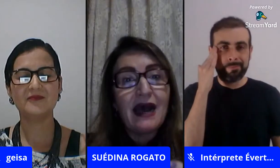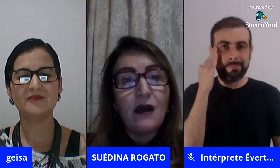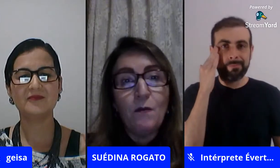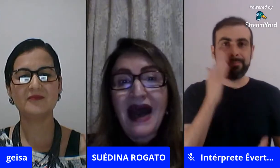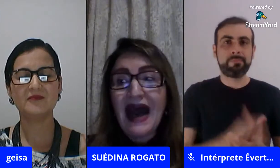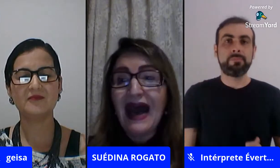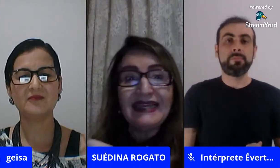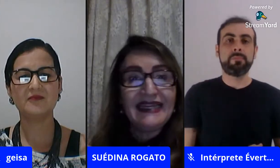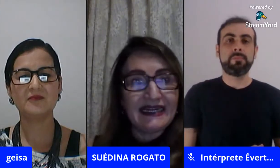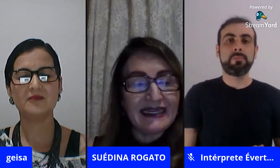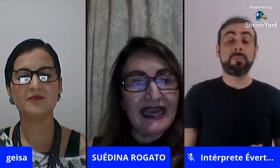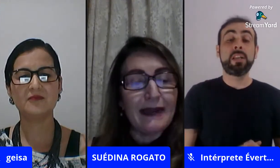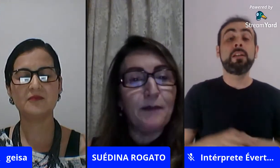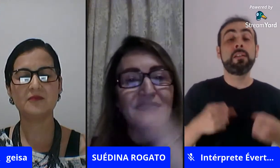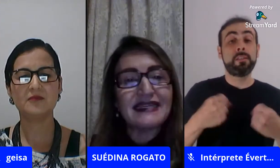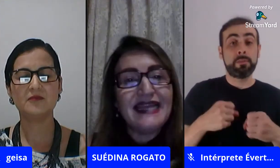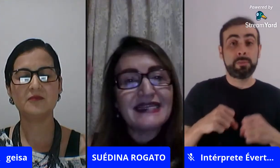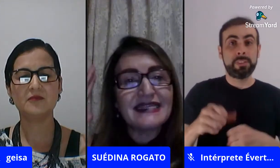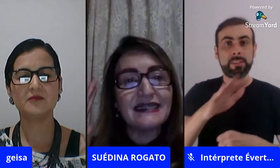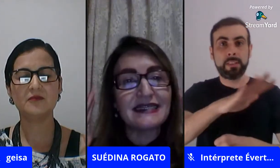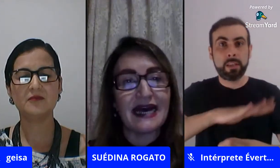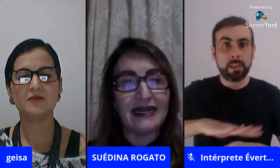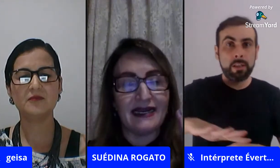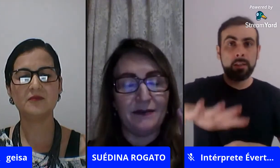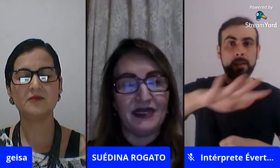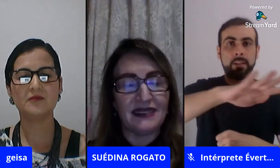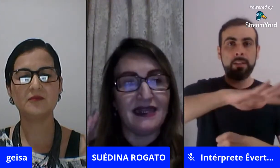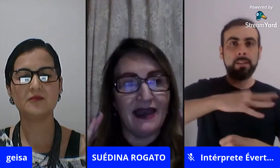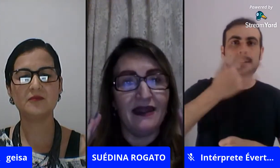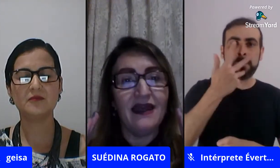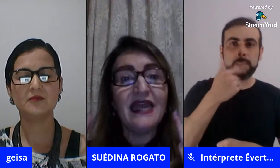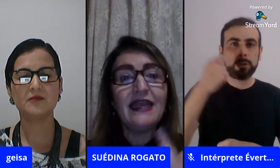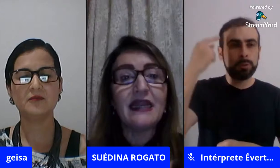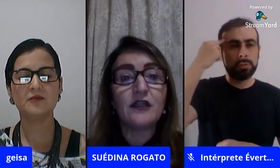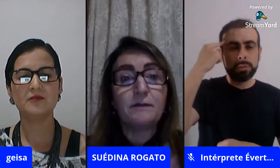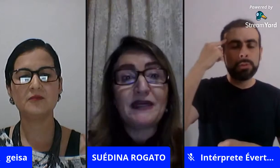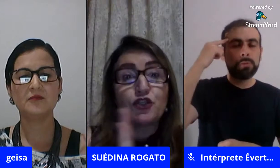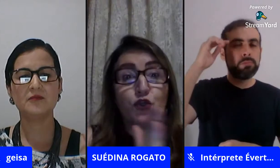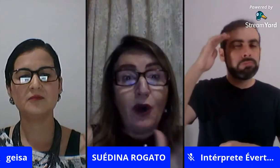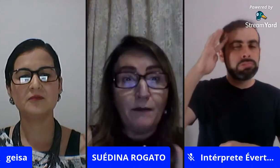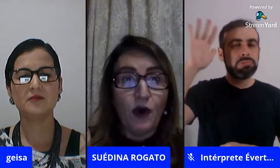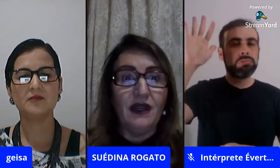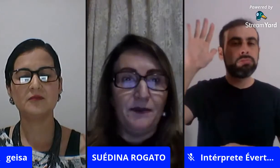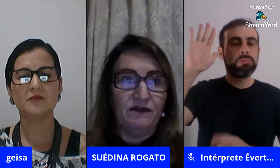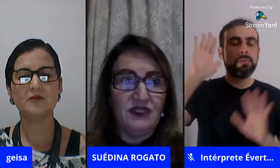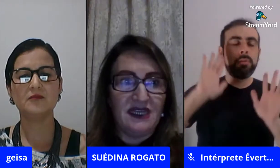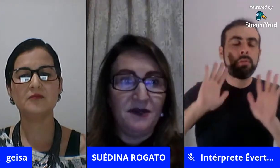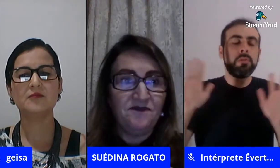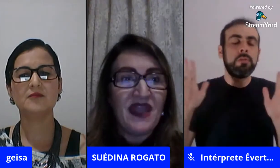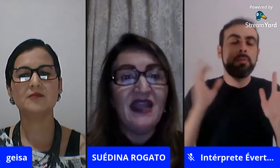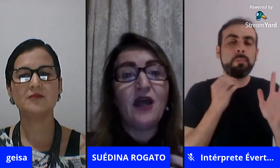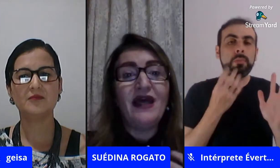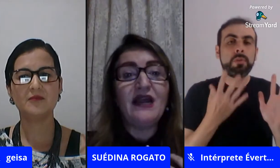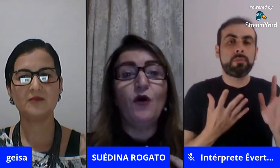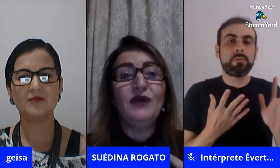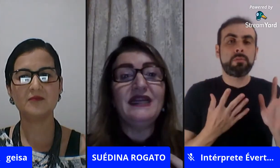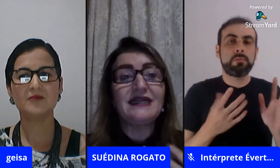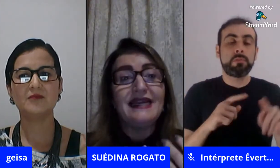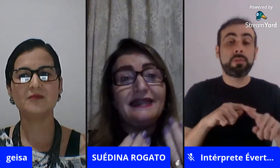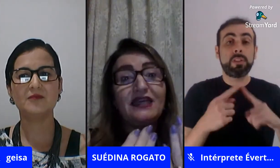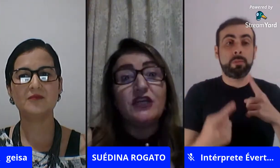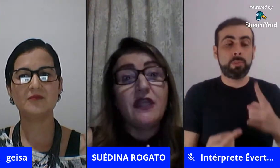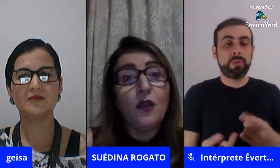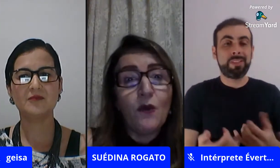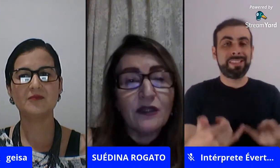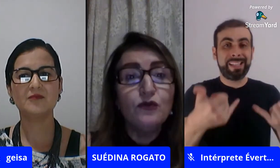para uma área que ela possa descansar a cabeça dela e ela passou a bola para você então ela